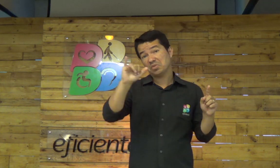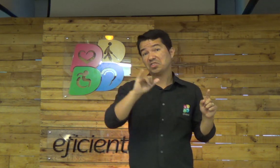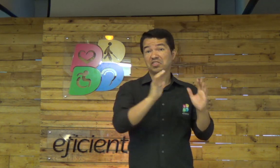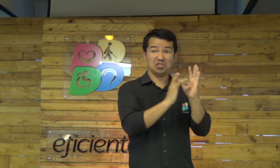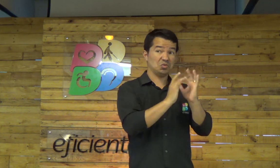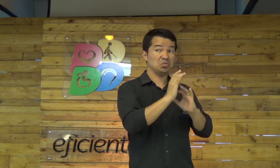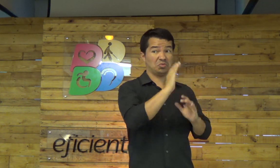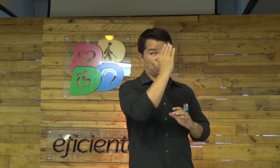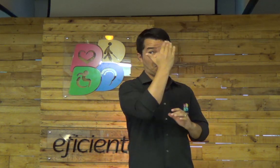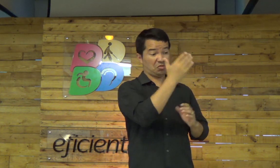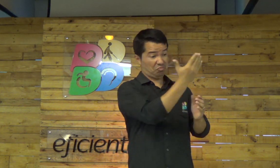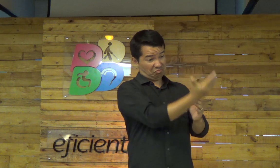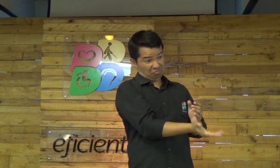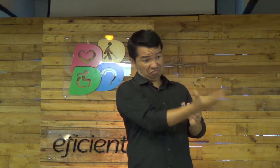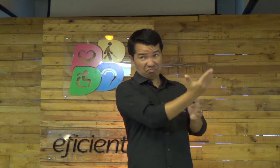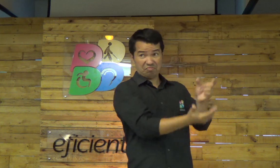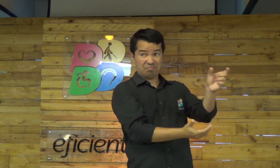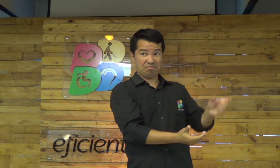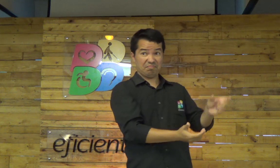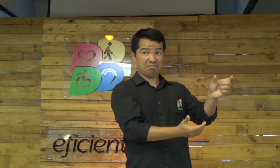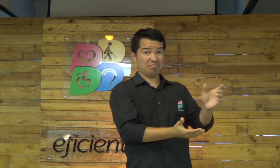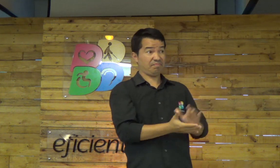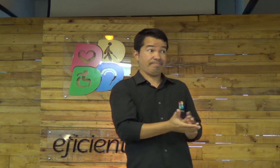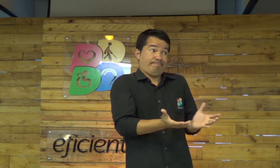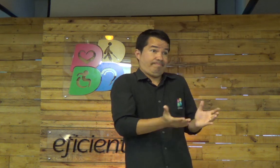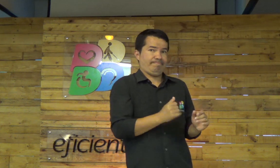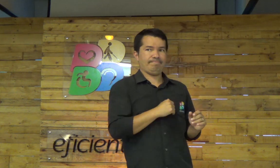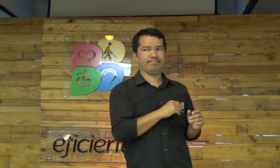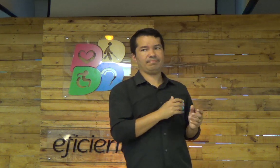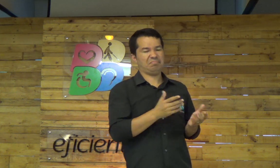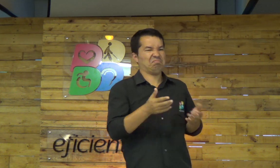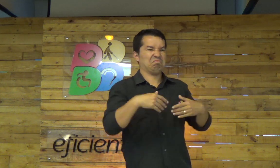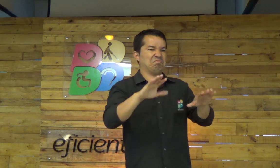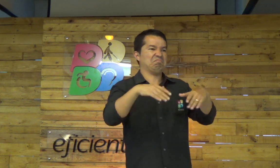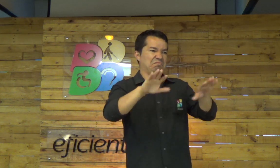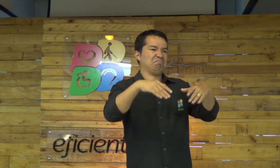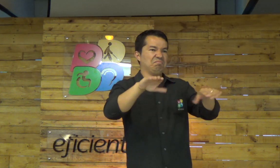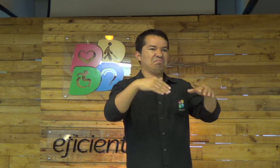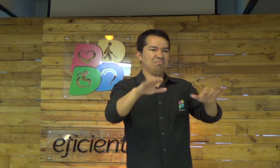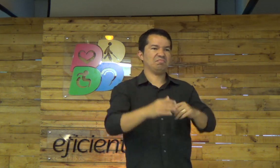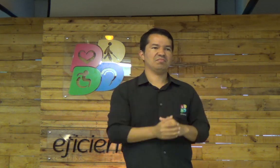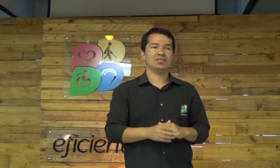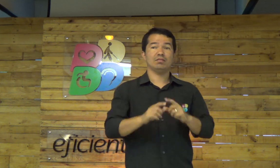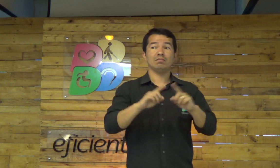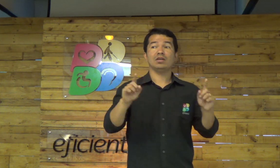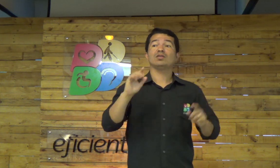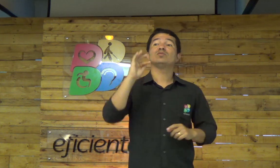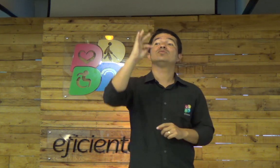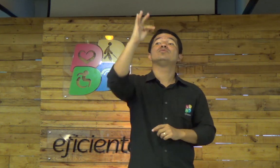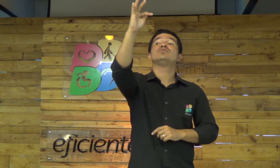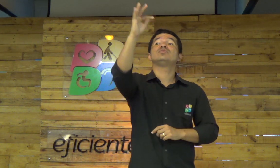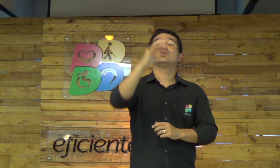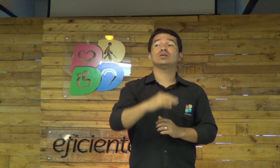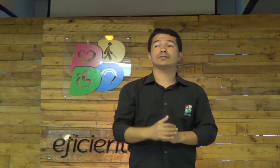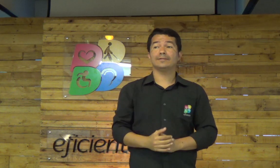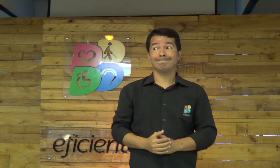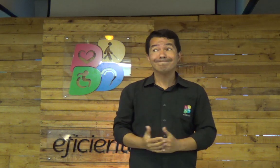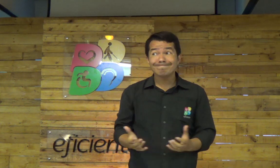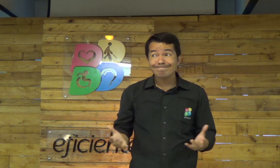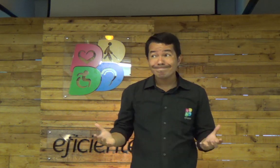mas, se você quer acreditar nesse Jesus falso, tudo bem, mas no futuro,